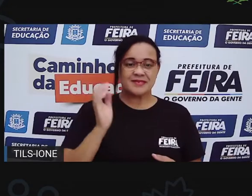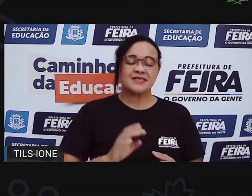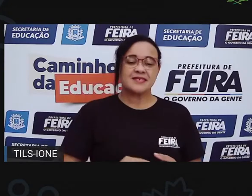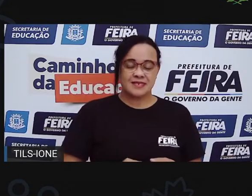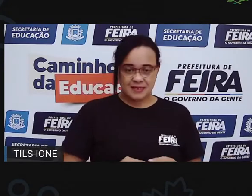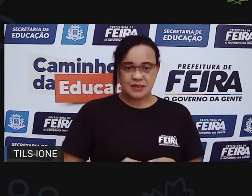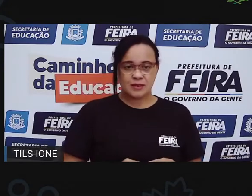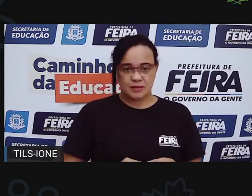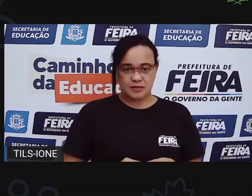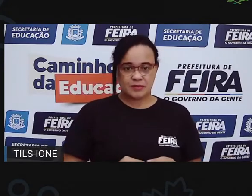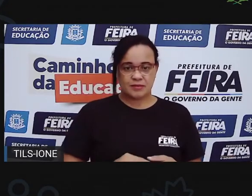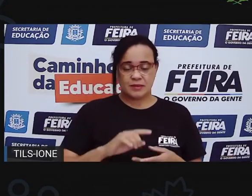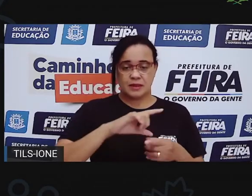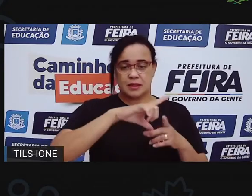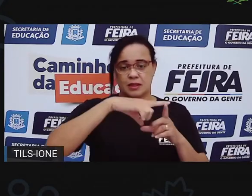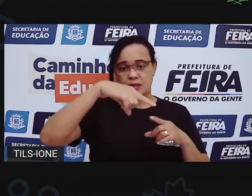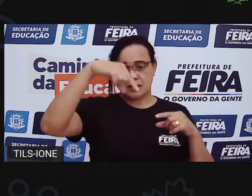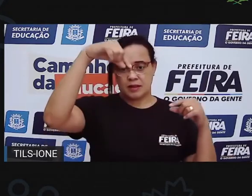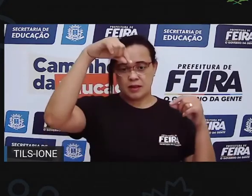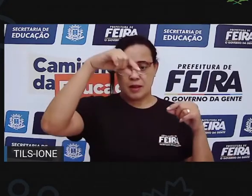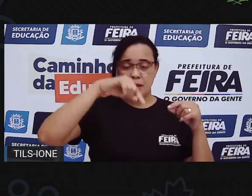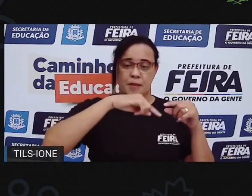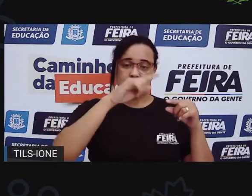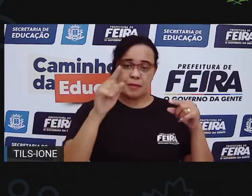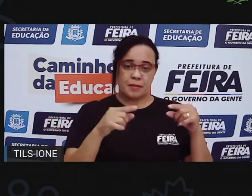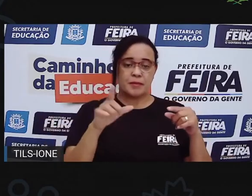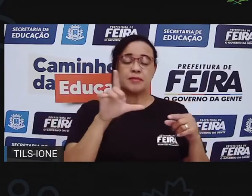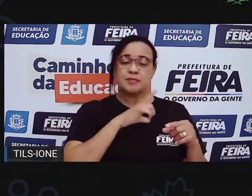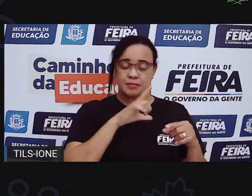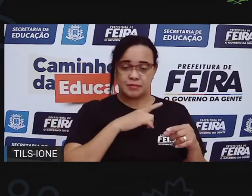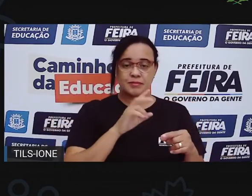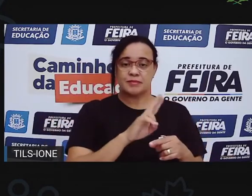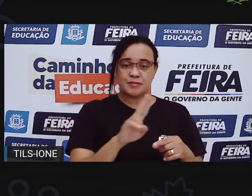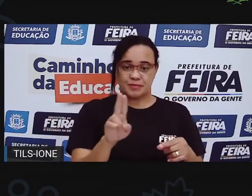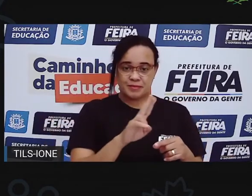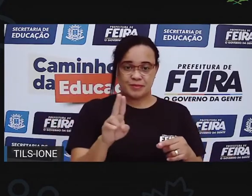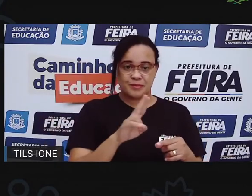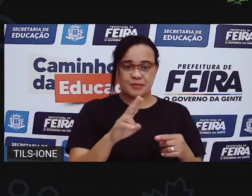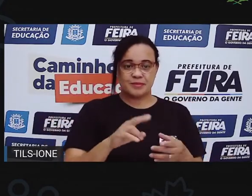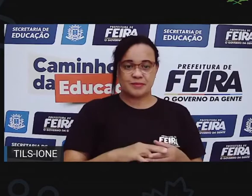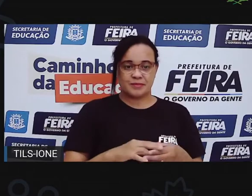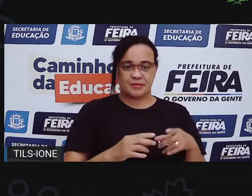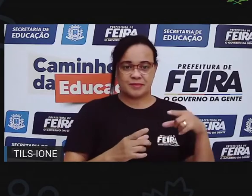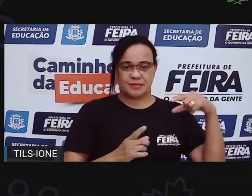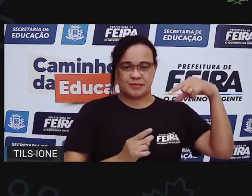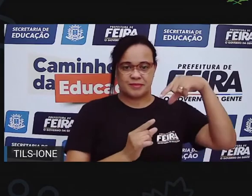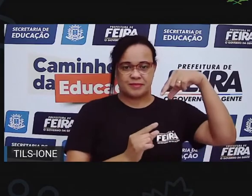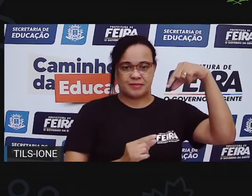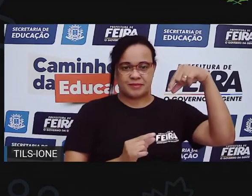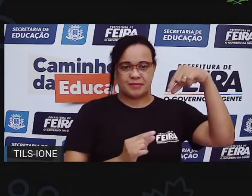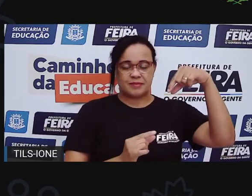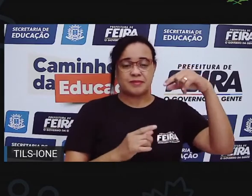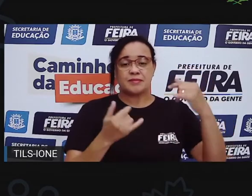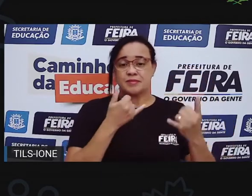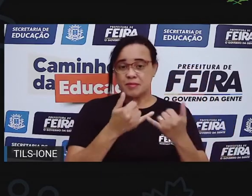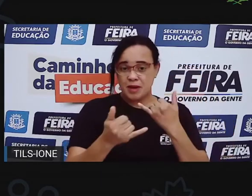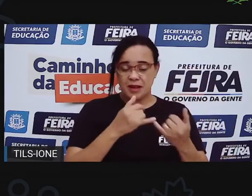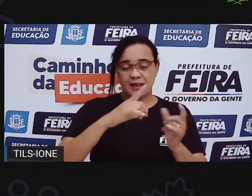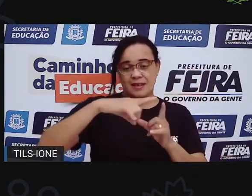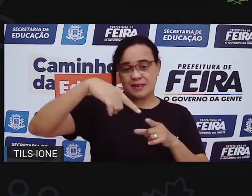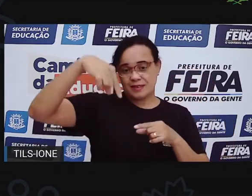também é chamada de meia-lua, sabia? Chamada de meia-lua. Faz aí pra gente ver como é. só a lua lá? Parece mesmo!